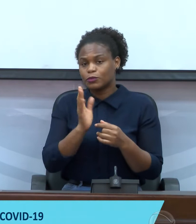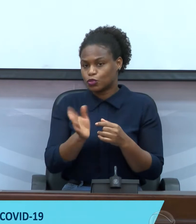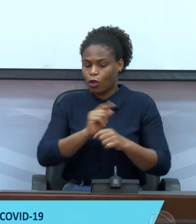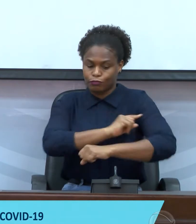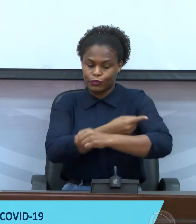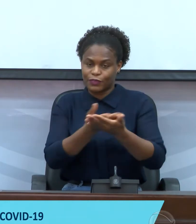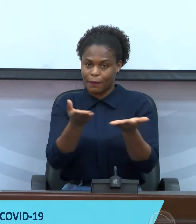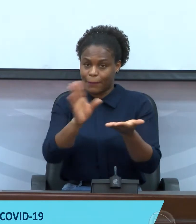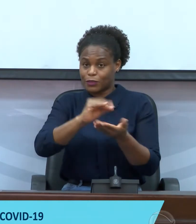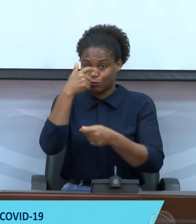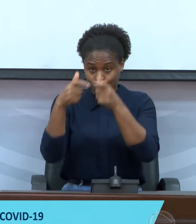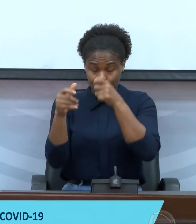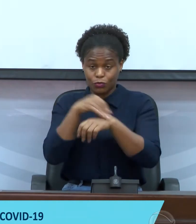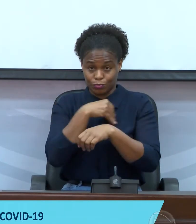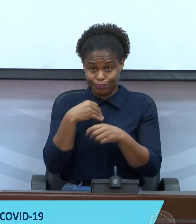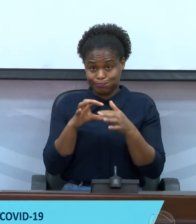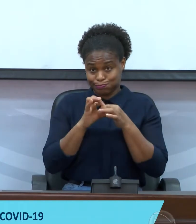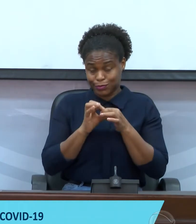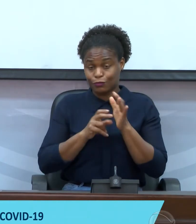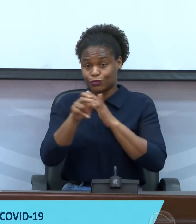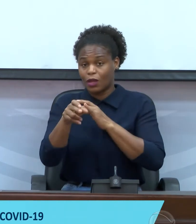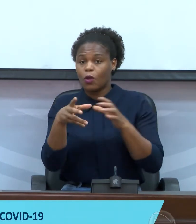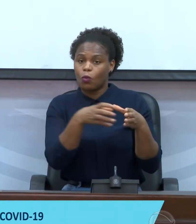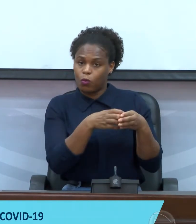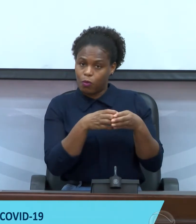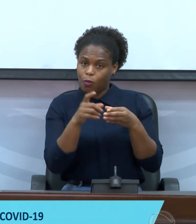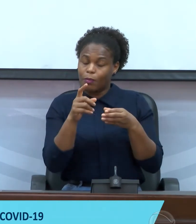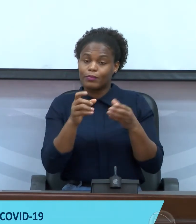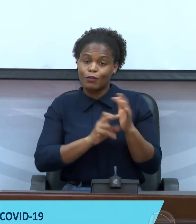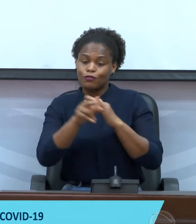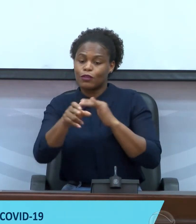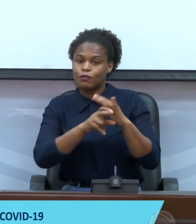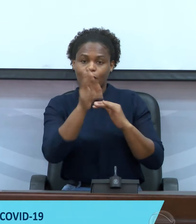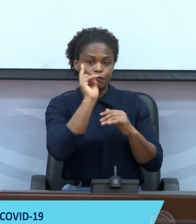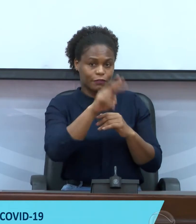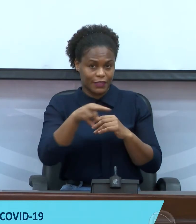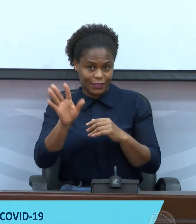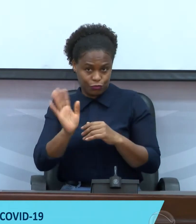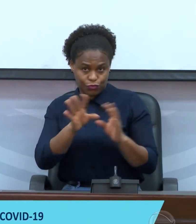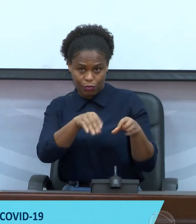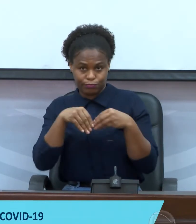reforçada com o pessoal, já recebeu visitas de equipas